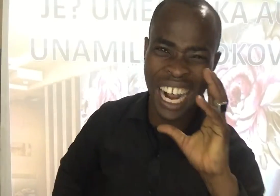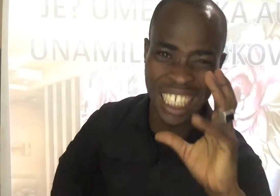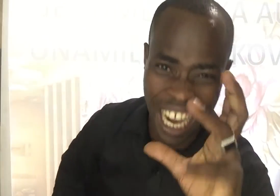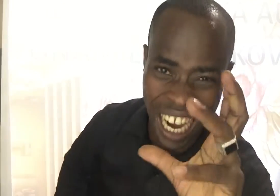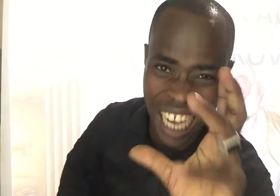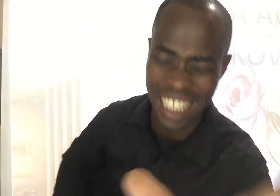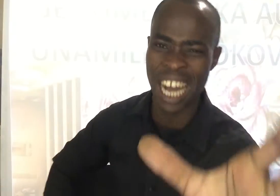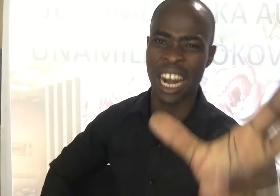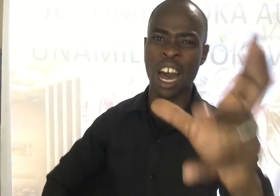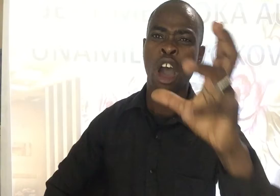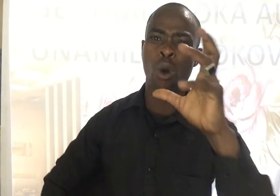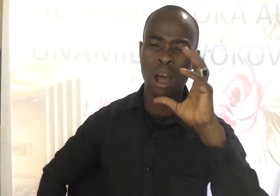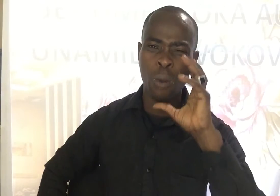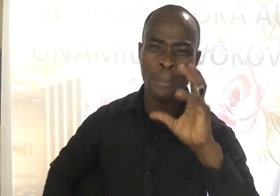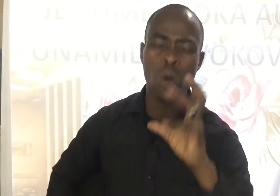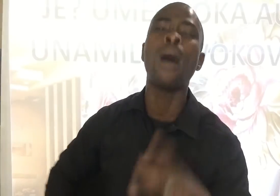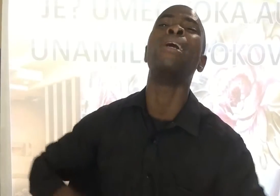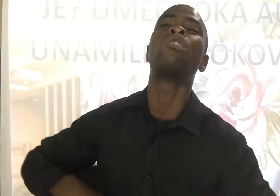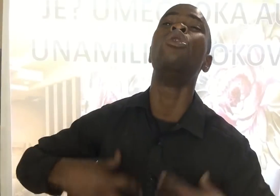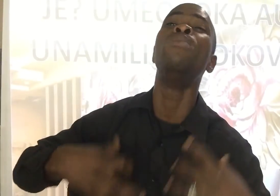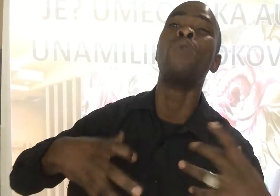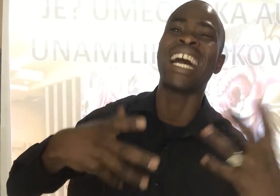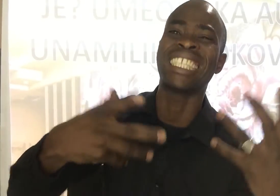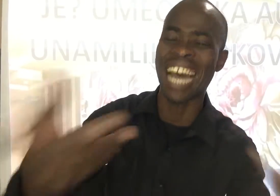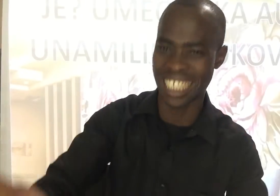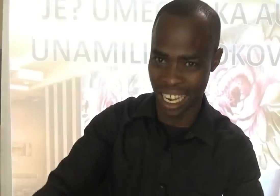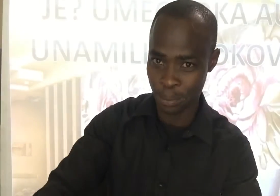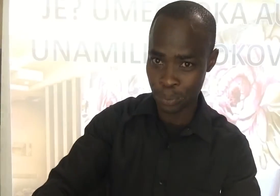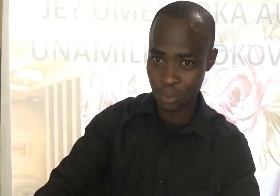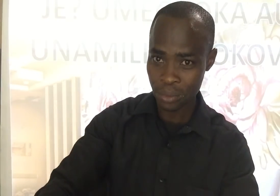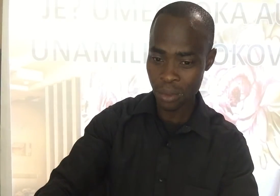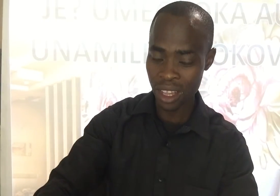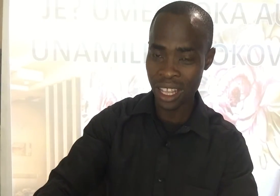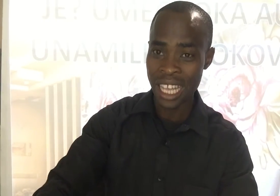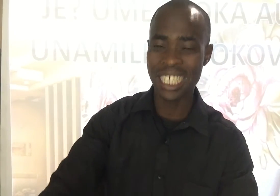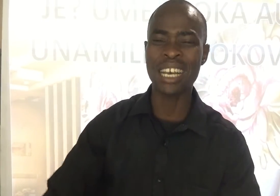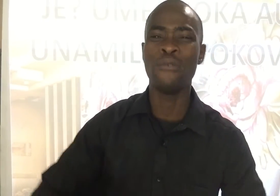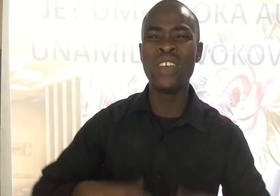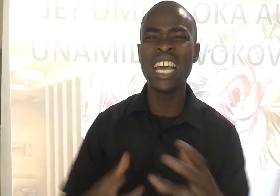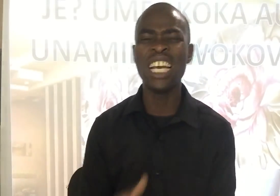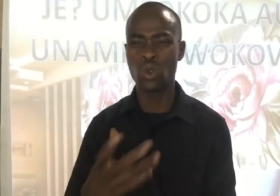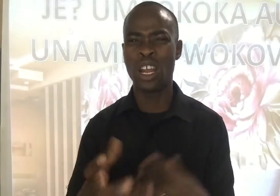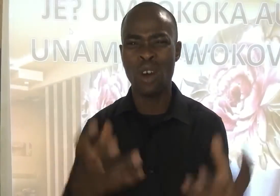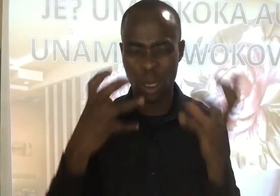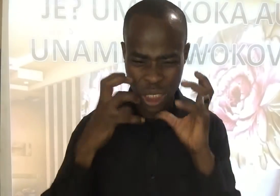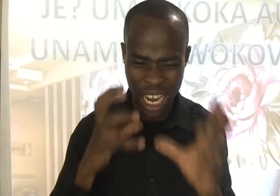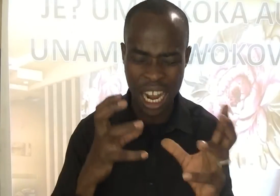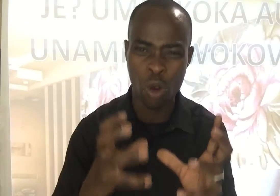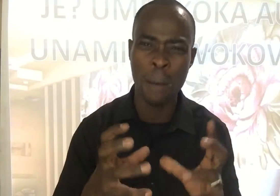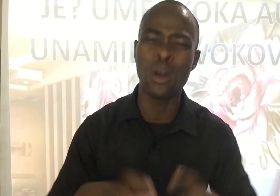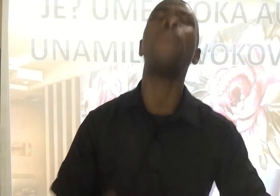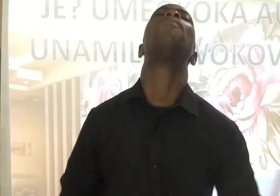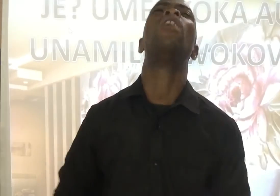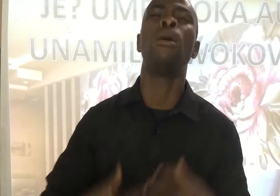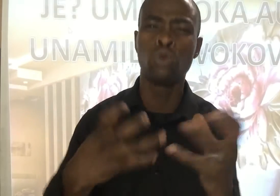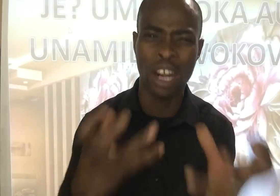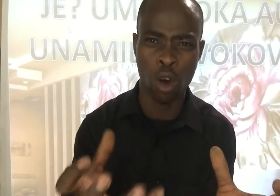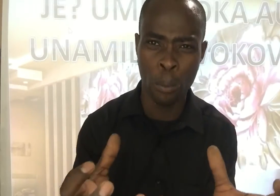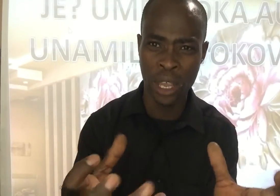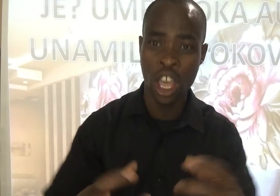akashangaa sana Wakamuambia kwamba tulimukataza Sasa vile yesu leo anakushangaa kwamba Unapoona mtu anahubiri